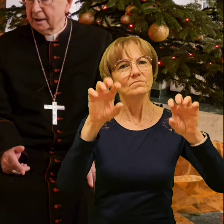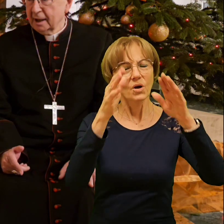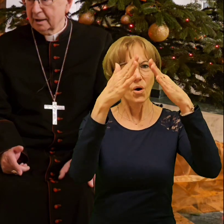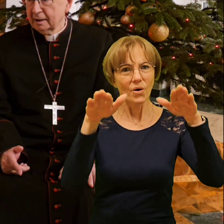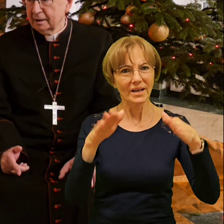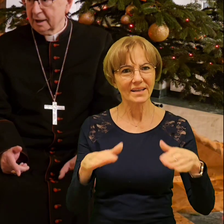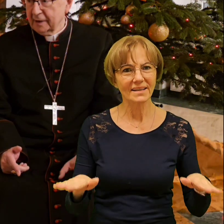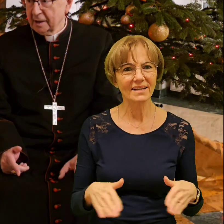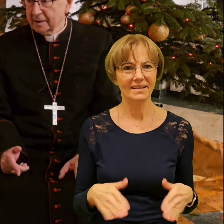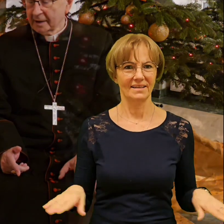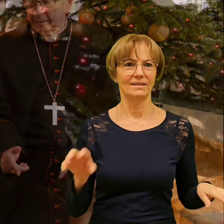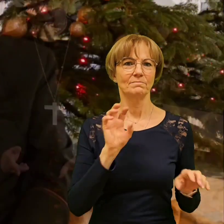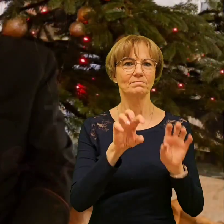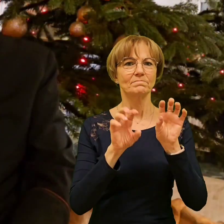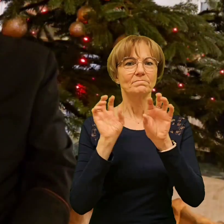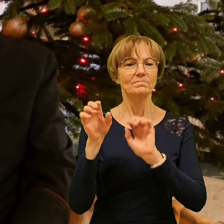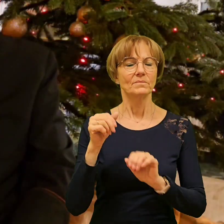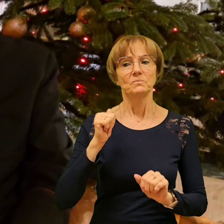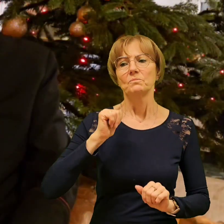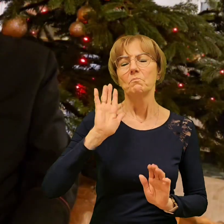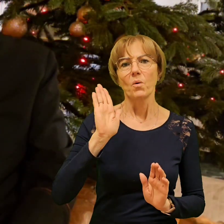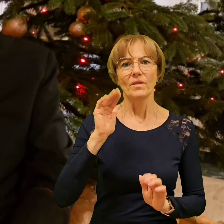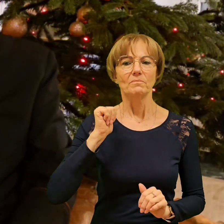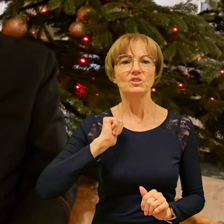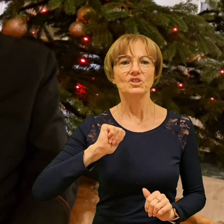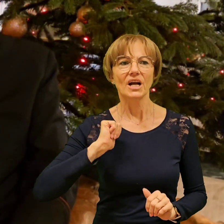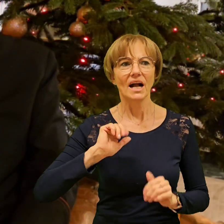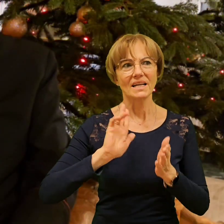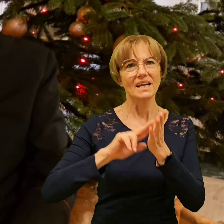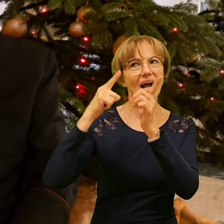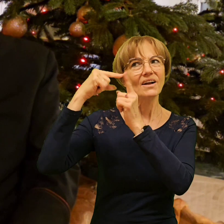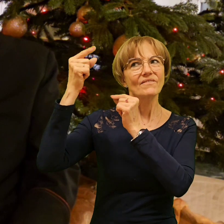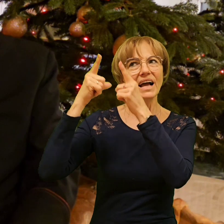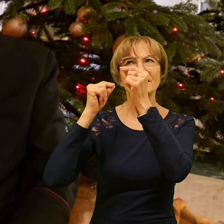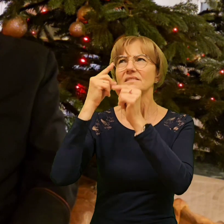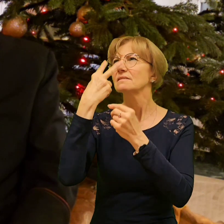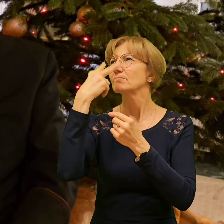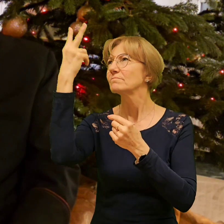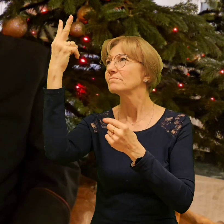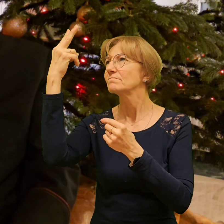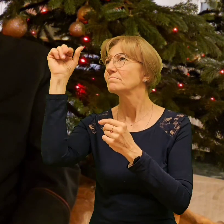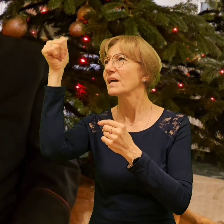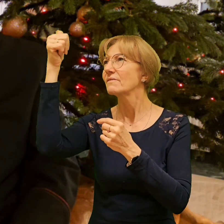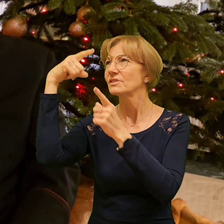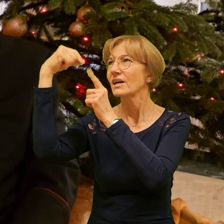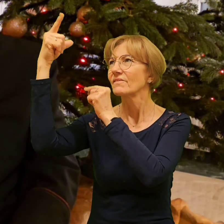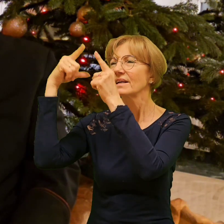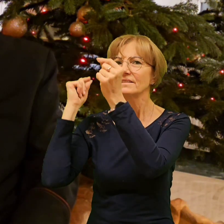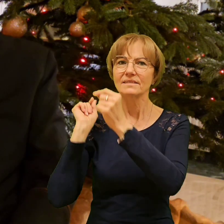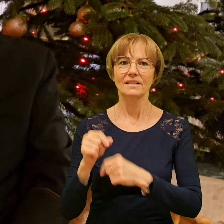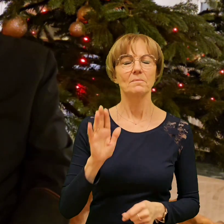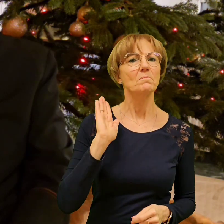na gwiazdkę, potem modlitwa, odczytanie Ewangelii, potem